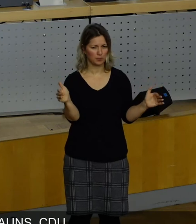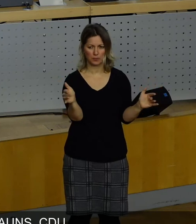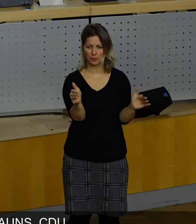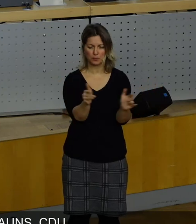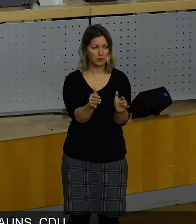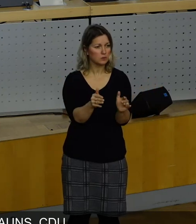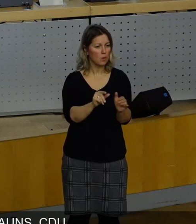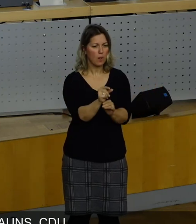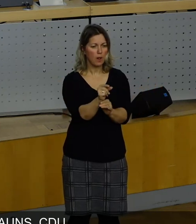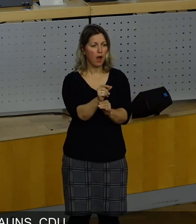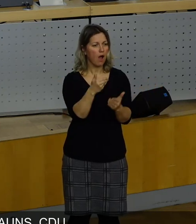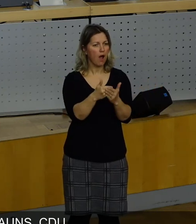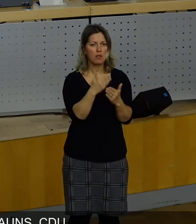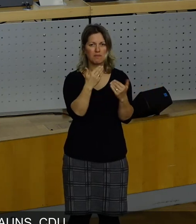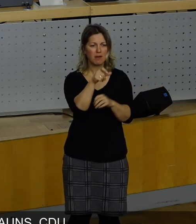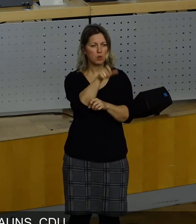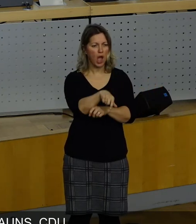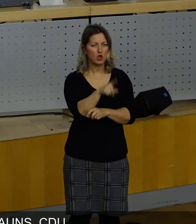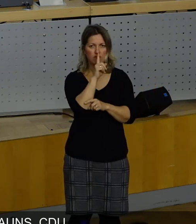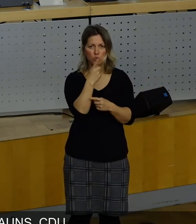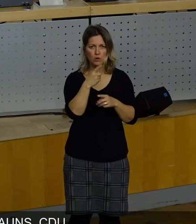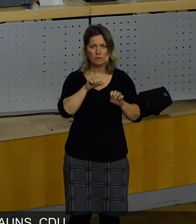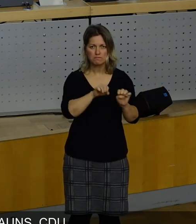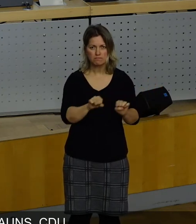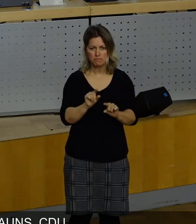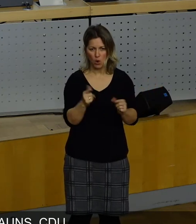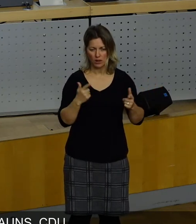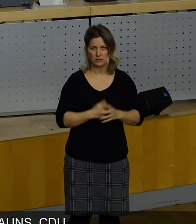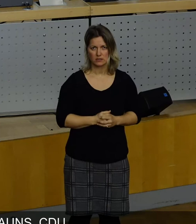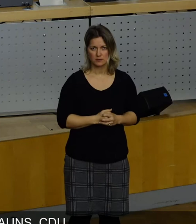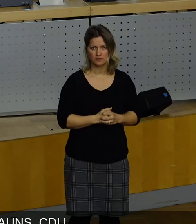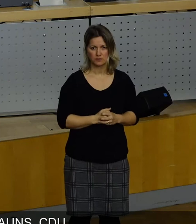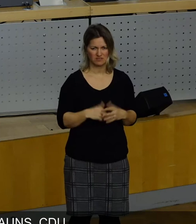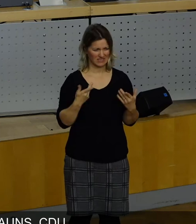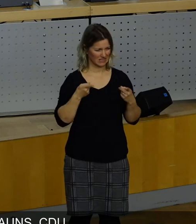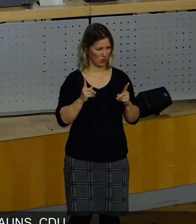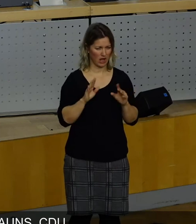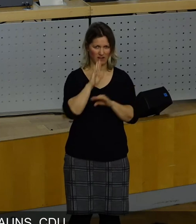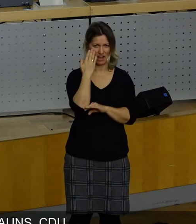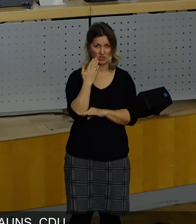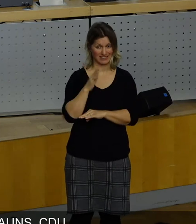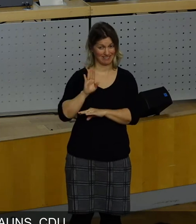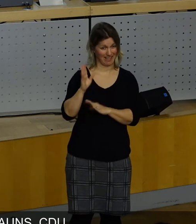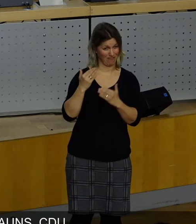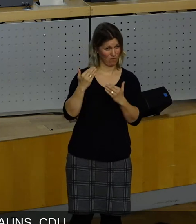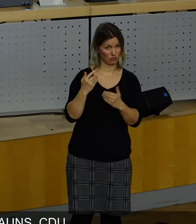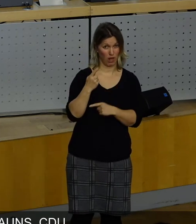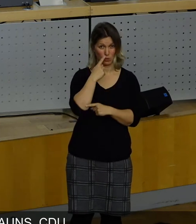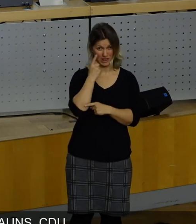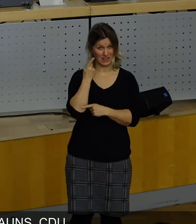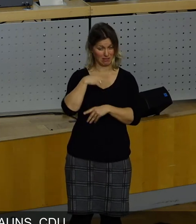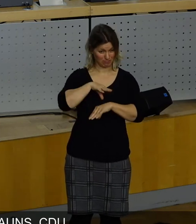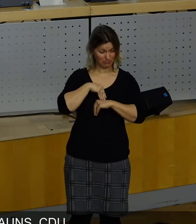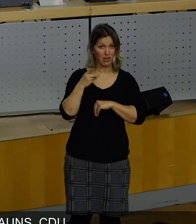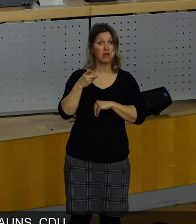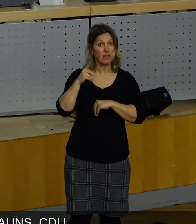klein wird, dass sich da so gut wie ganz wenige Personen nur drauf bewerben können. Was soll das? Wenn Ihr Vorschlag durchgehen würde, dann